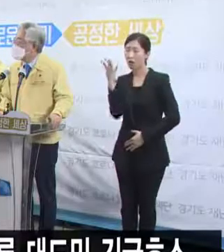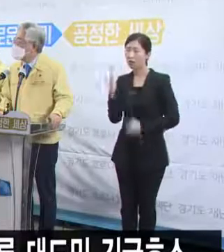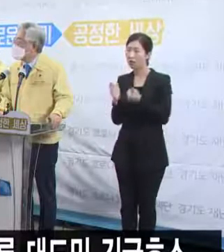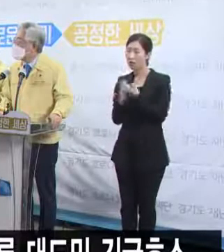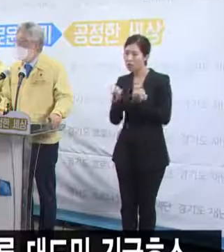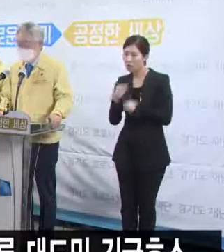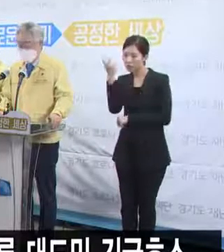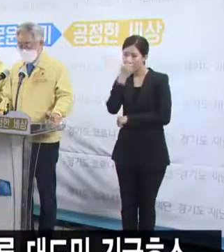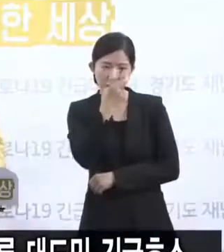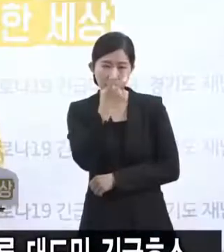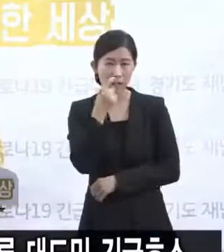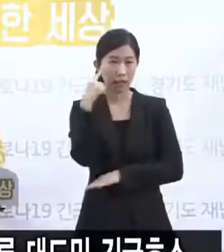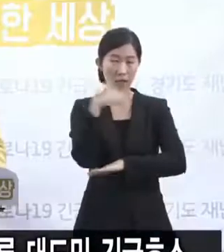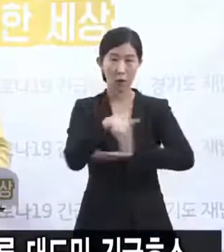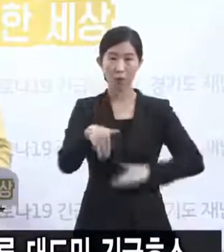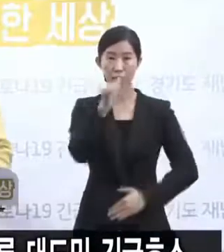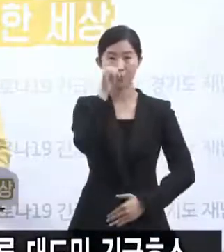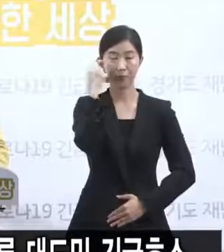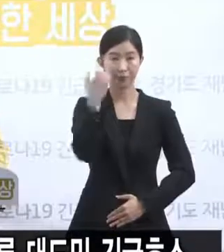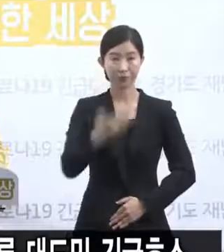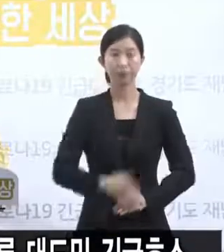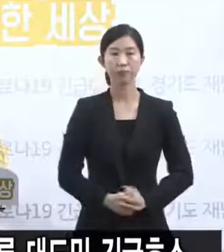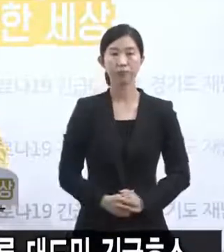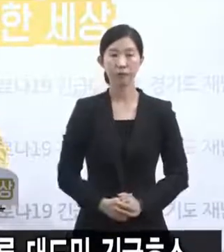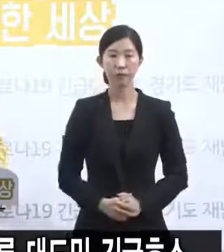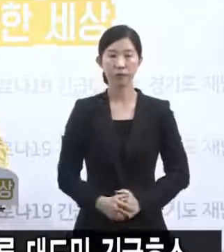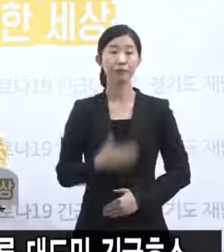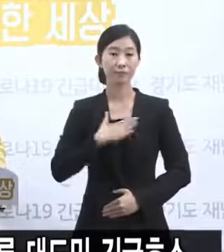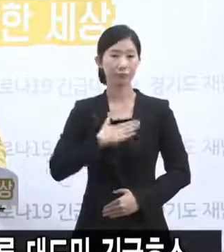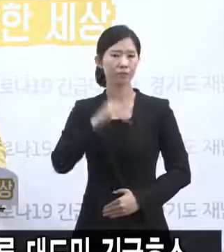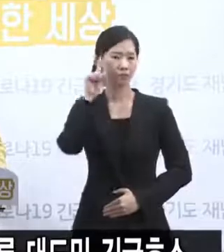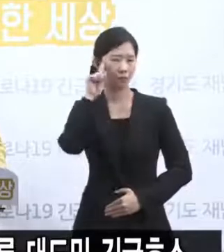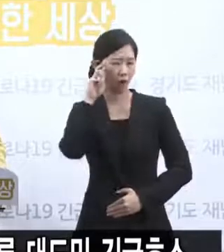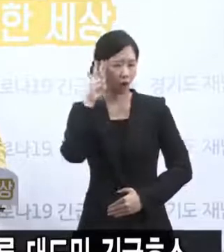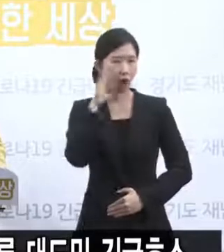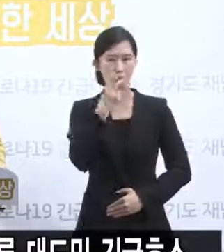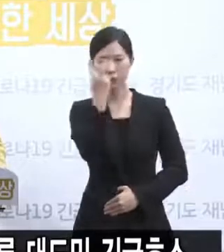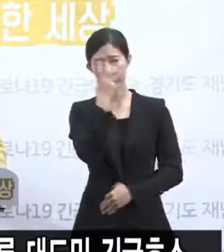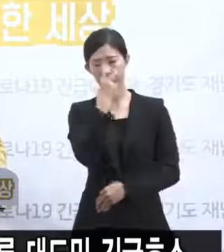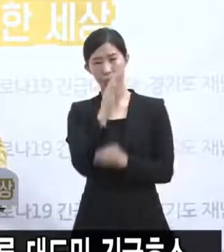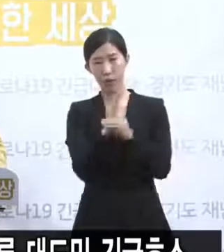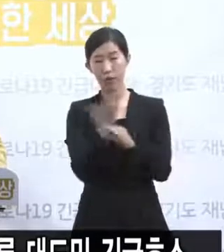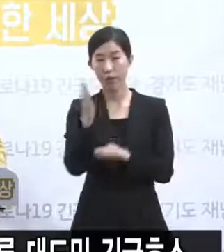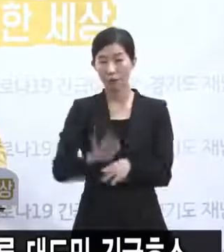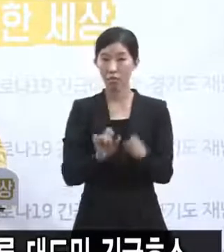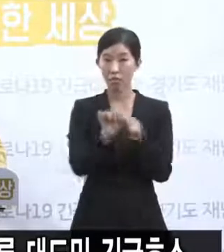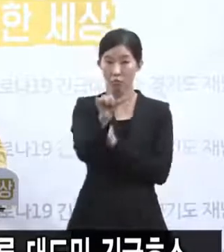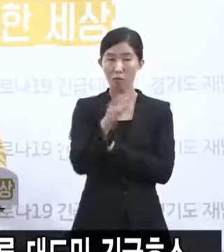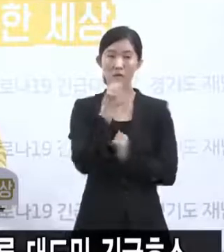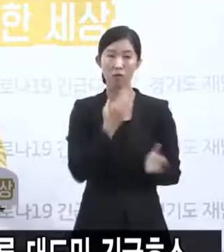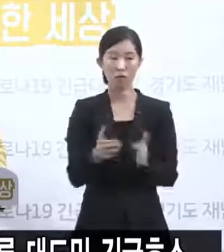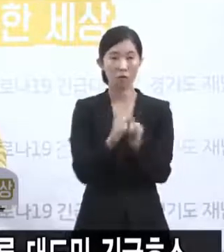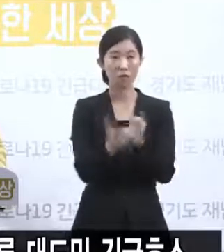단속 계획이 있으신지요? 네. 저희가 며칠간은 좀 지켜보고 있는데 거의 대부분의 소민들께서 잘